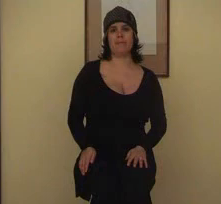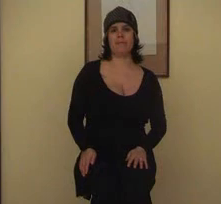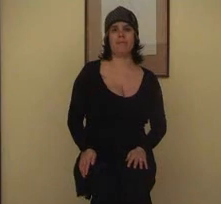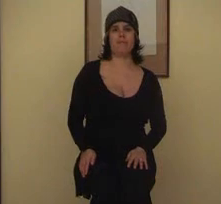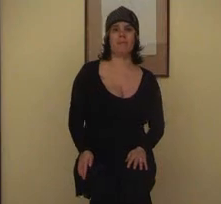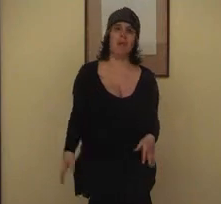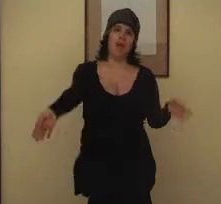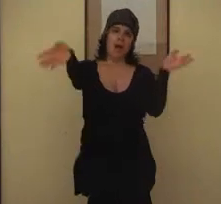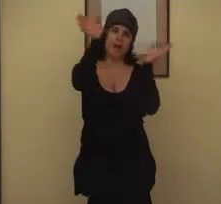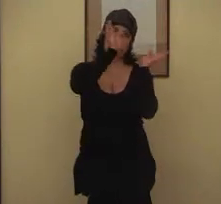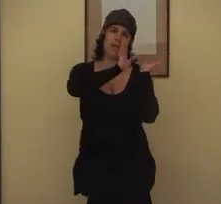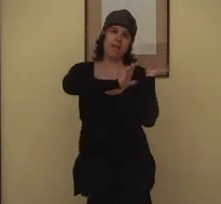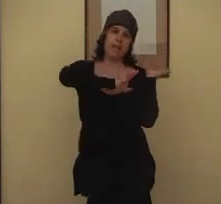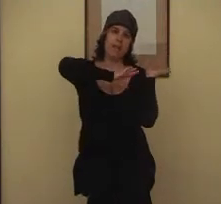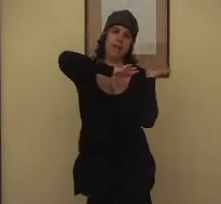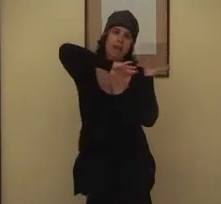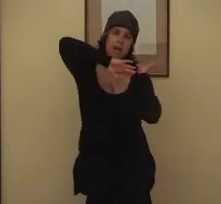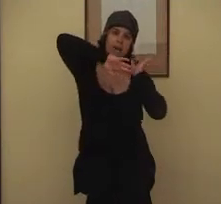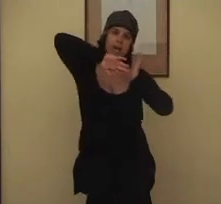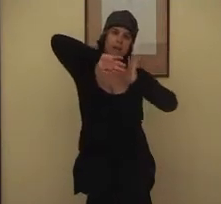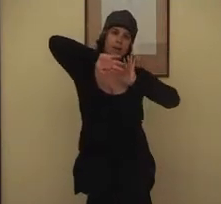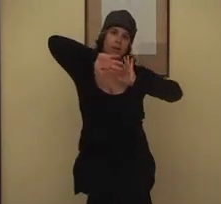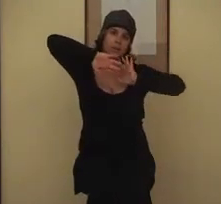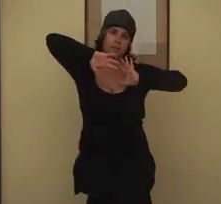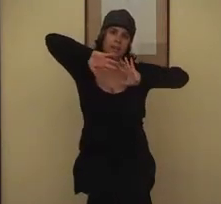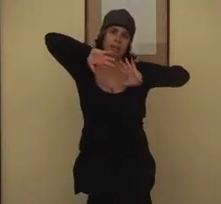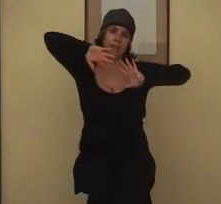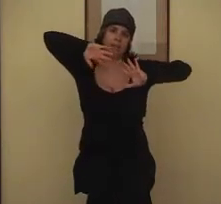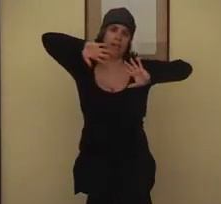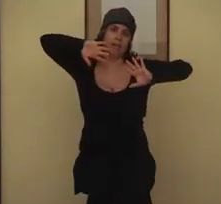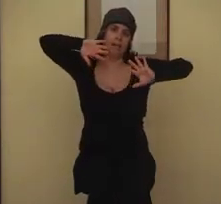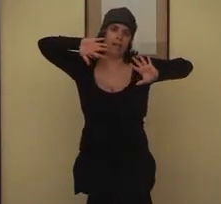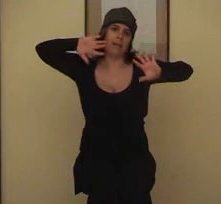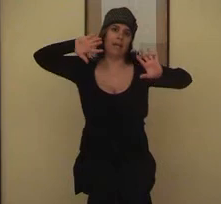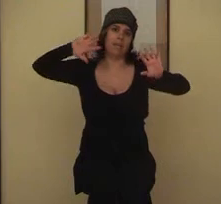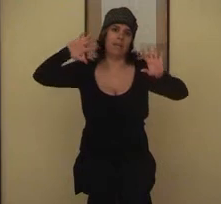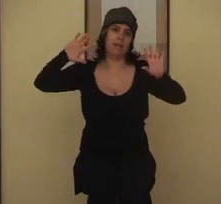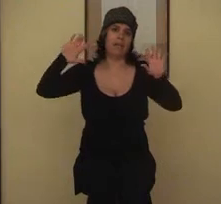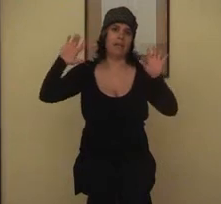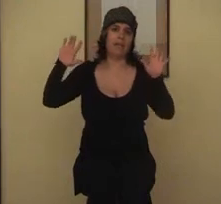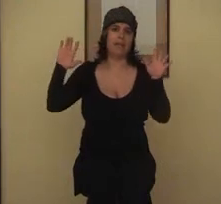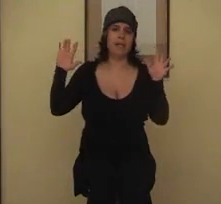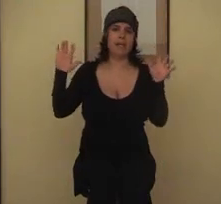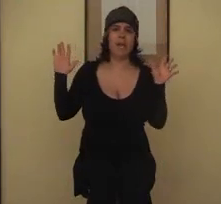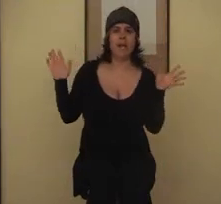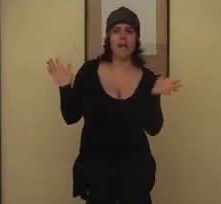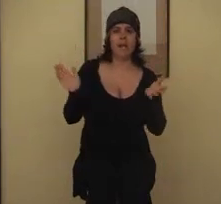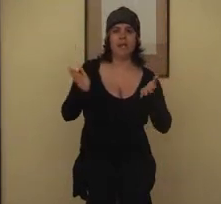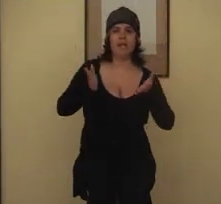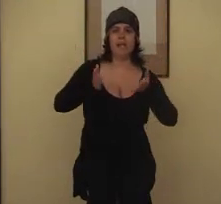Nella notte dei tempi c